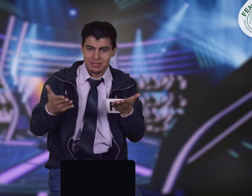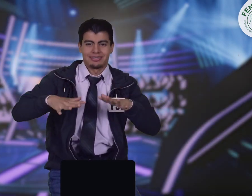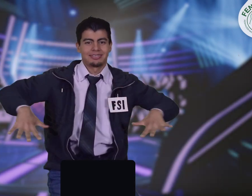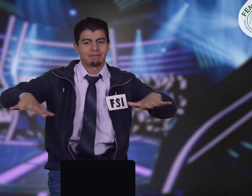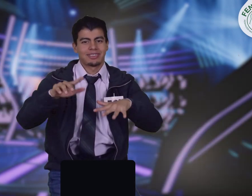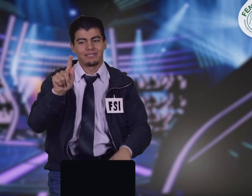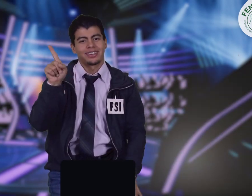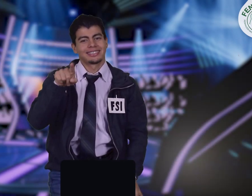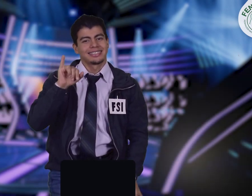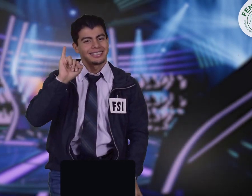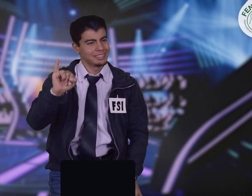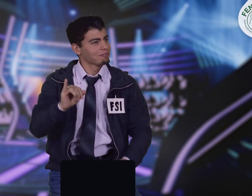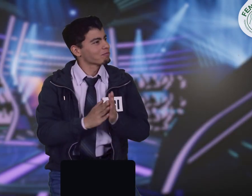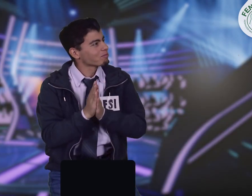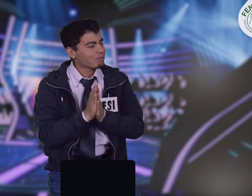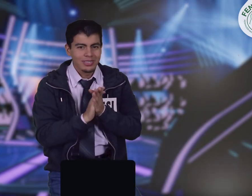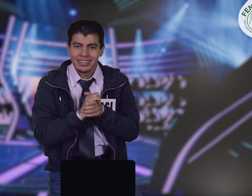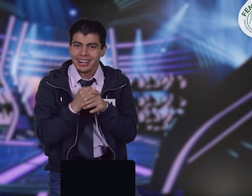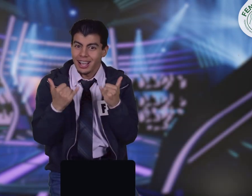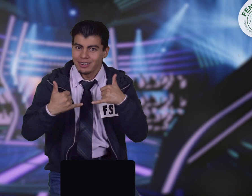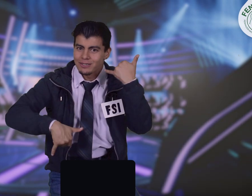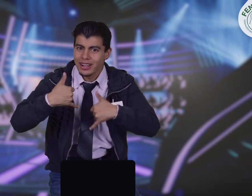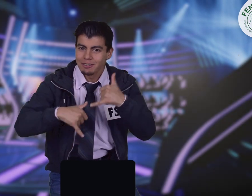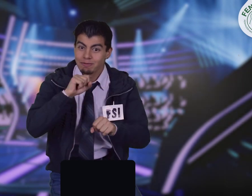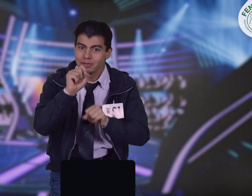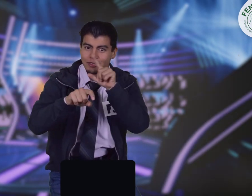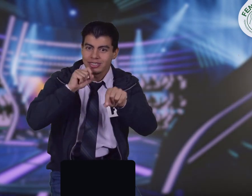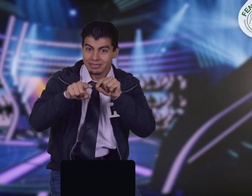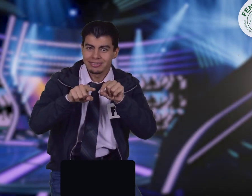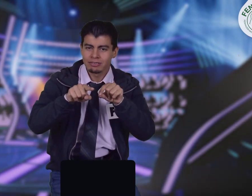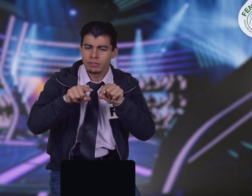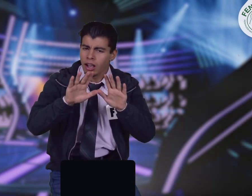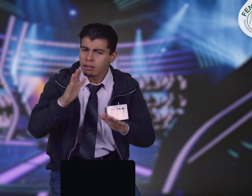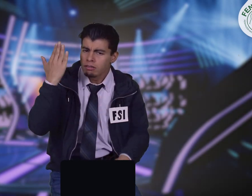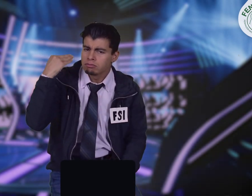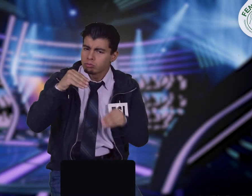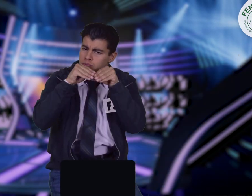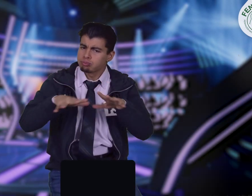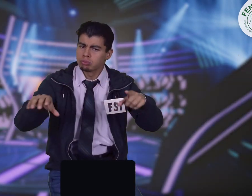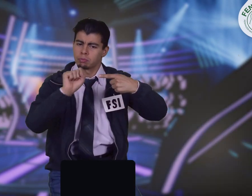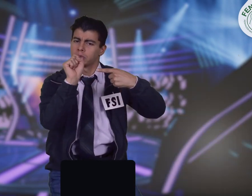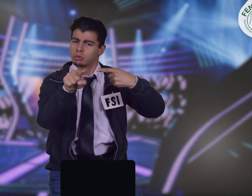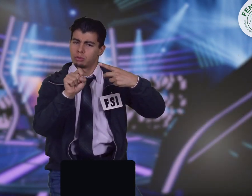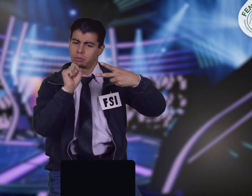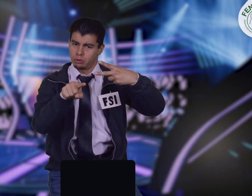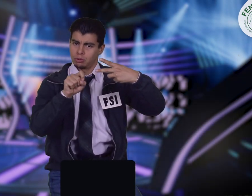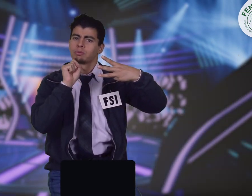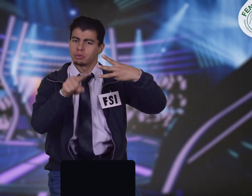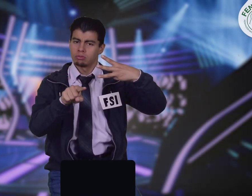Bienvenidos a este espacio de FSI. En esta oportunidad continuaremos con las trivias y las respuestas